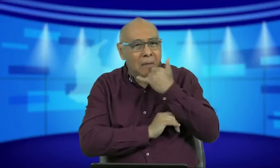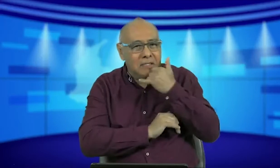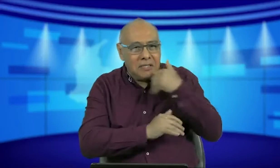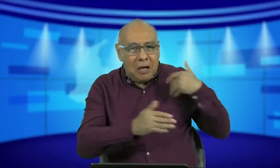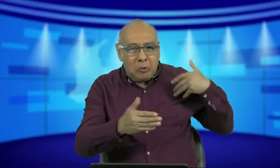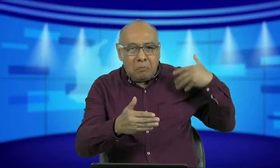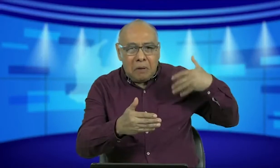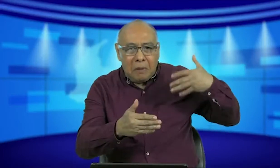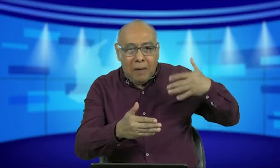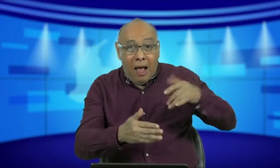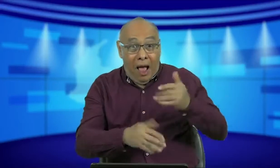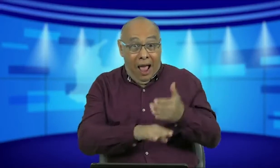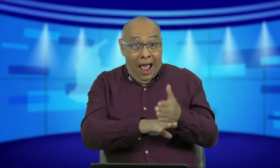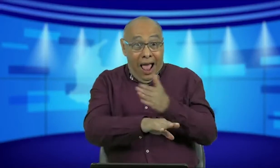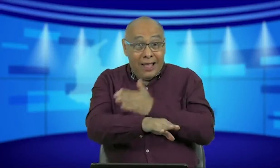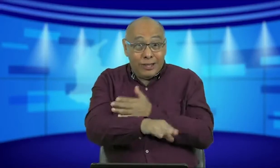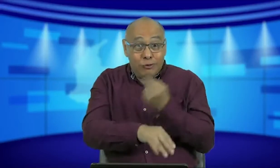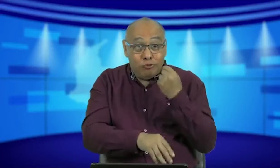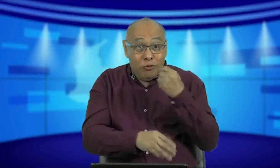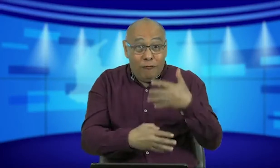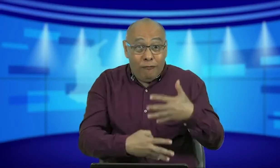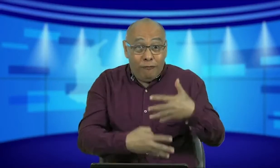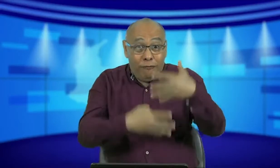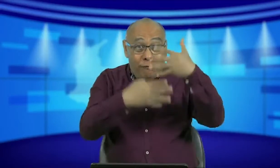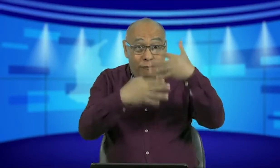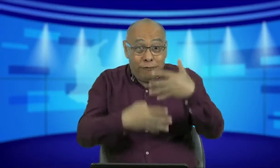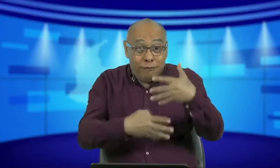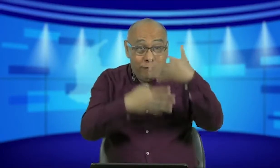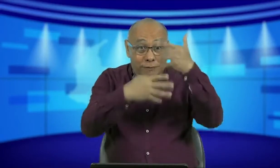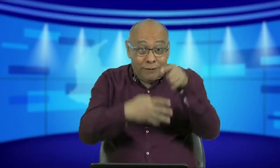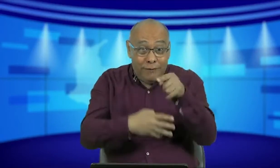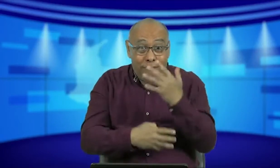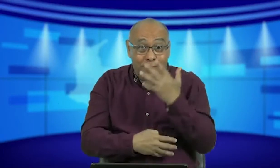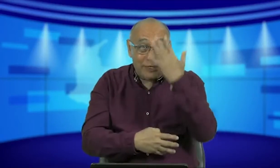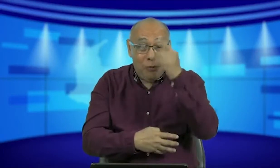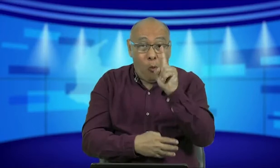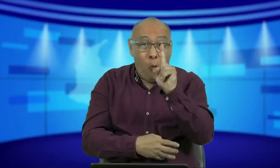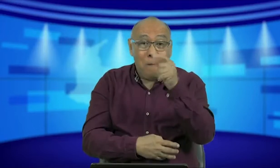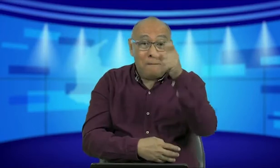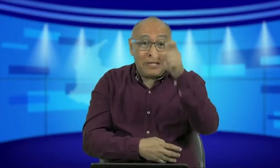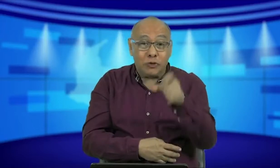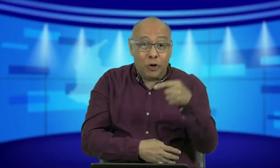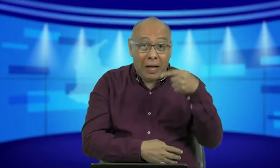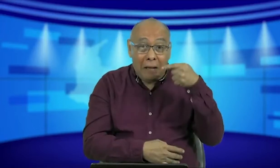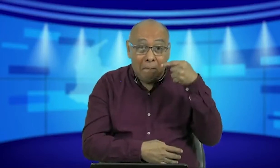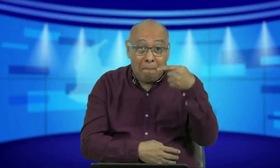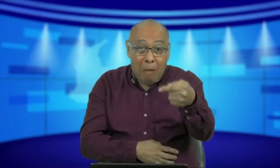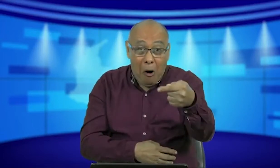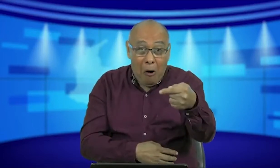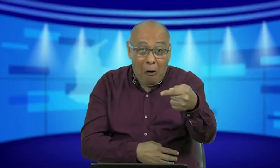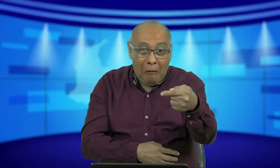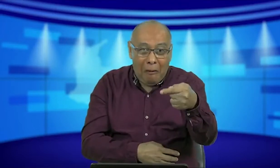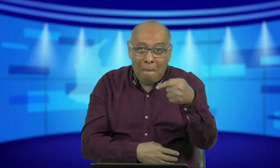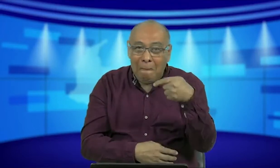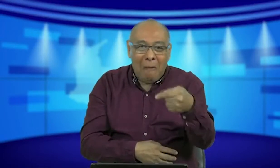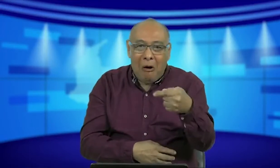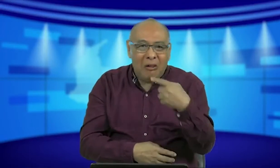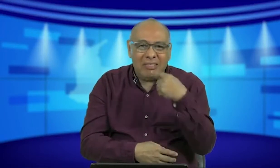representante del comité que estuvo con nosotros es Sandra Rojas es muy probable que ustedes